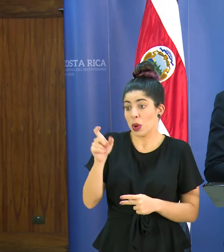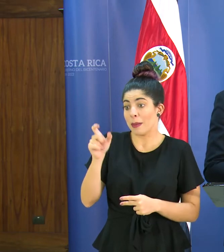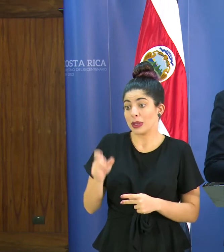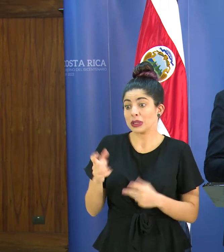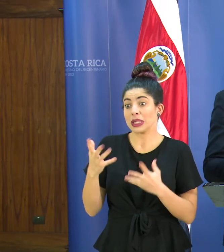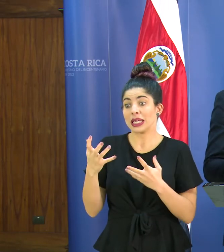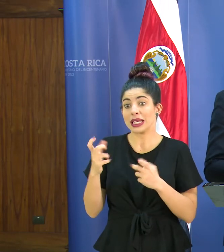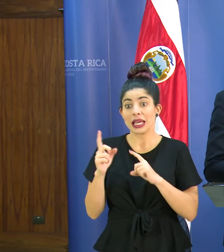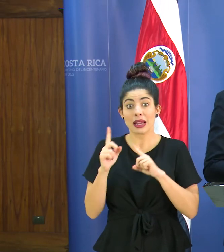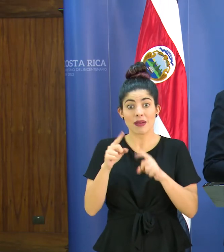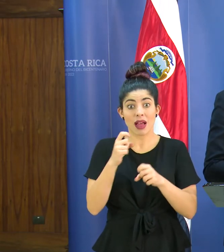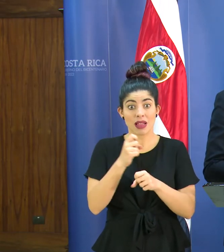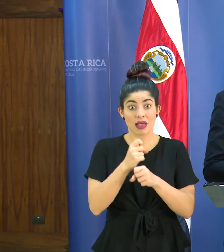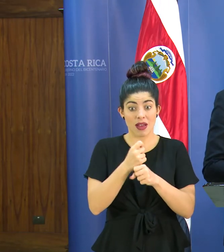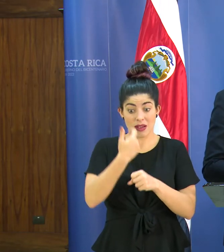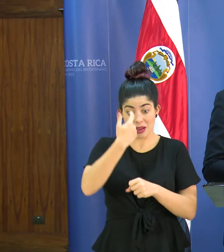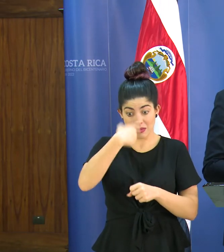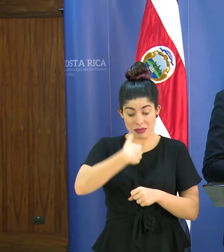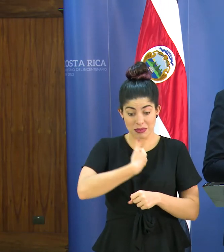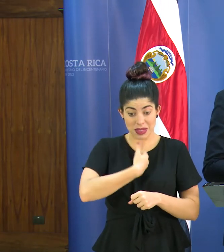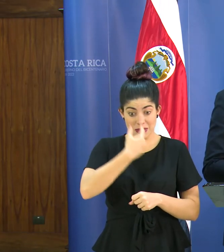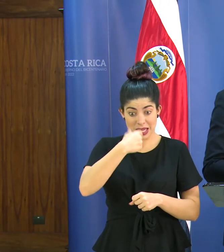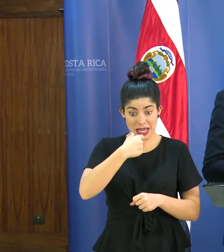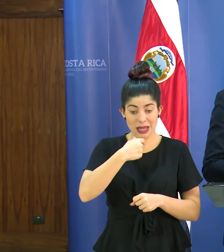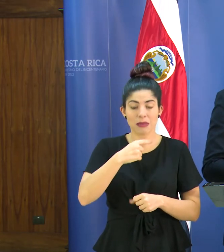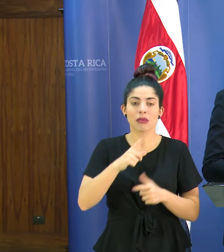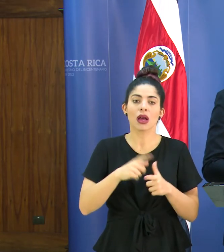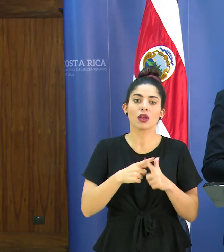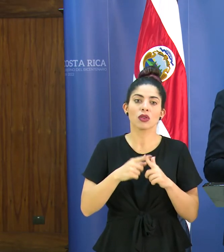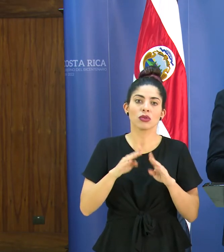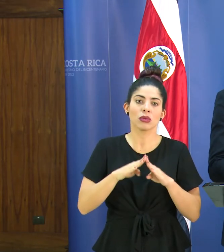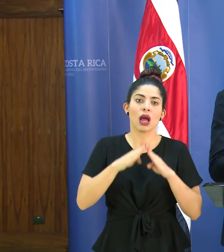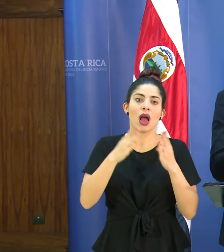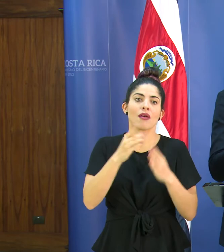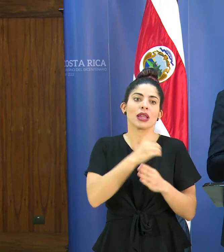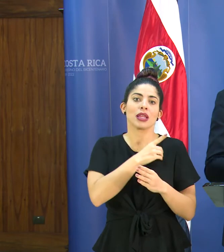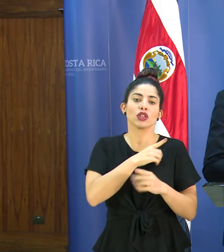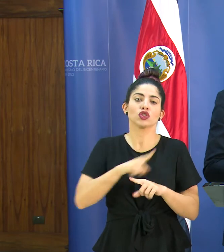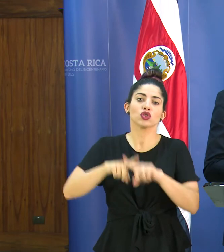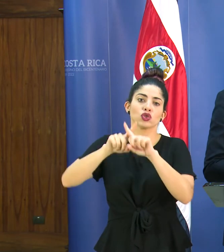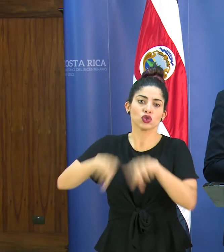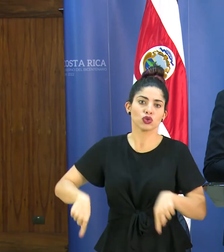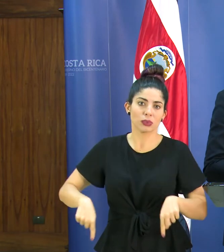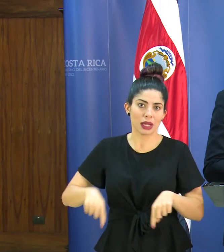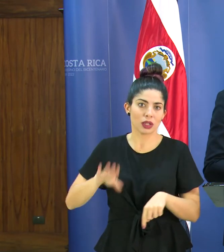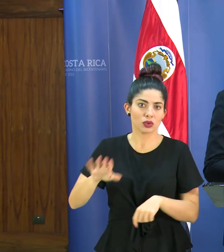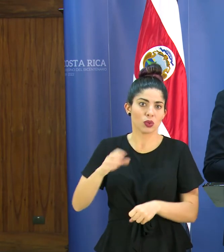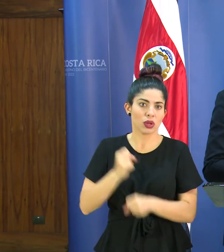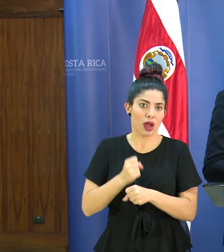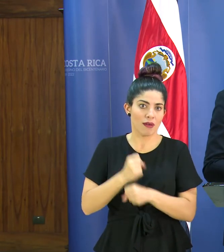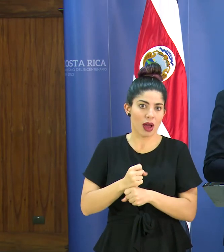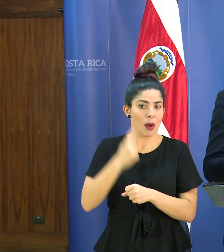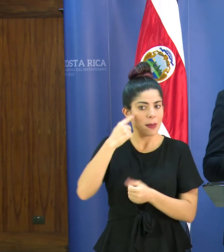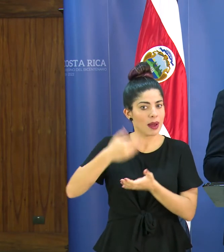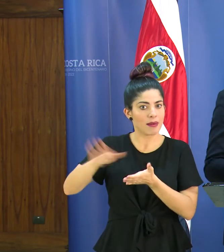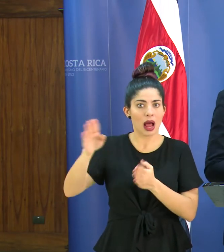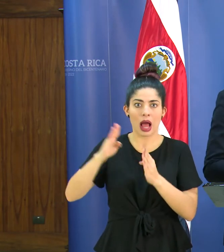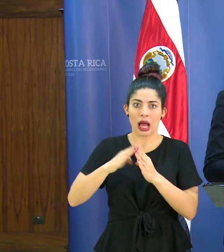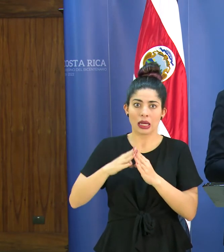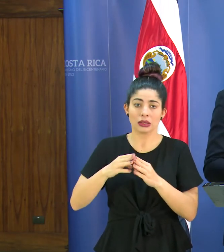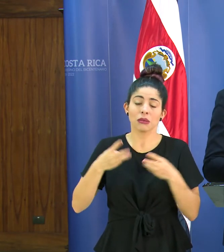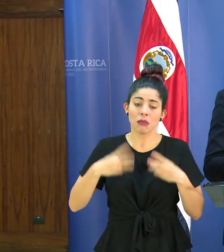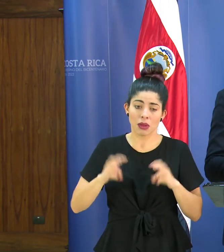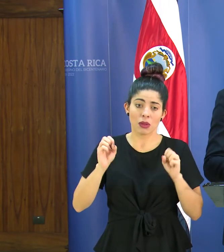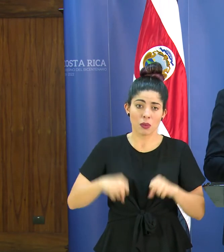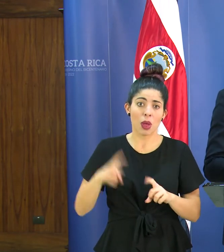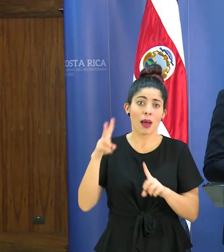ir a trabajar con síntomas respiratorios se le abrirá un órgano director y se le suspende incluso el trabajo para que se vaya para la casa son medidas que se